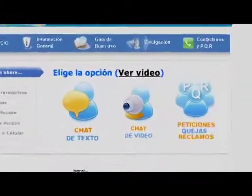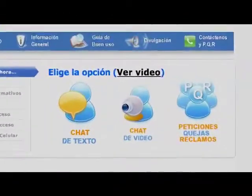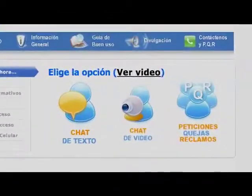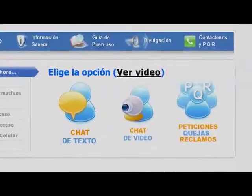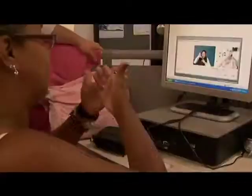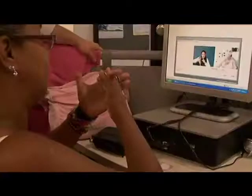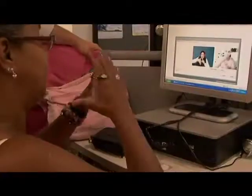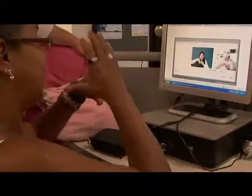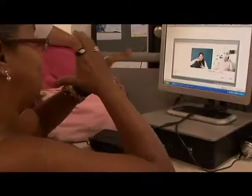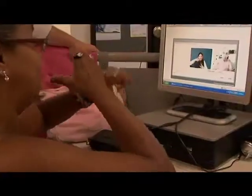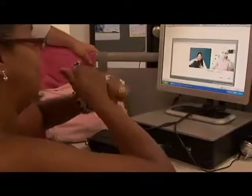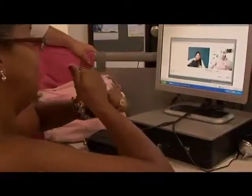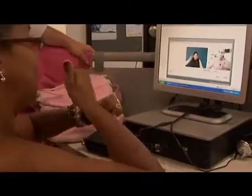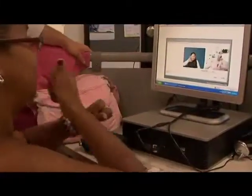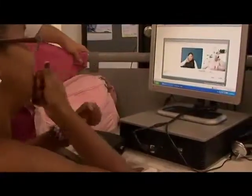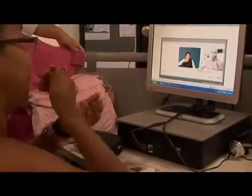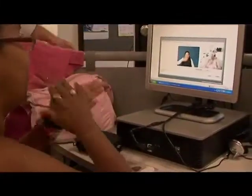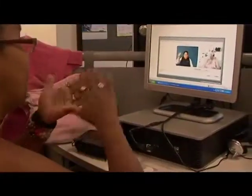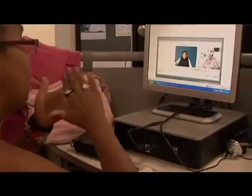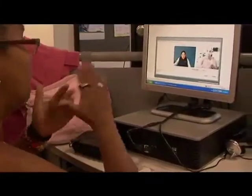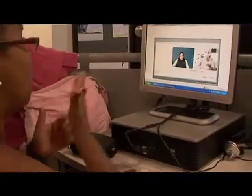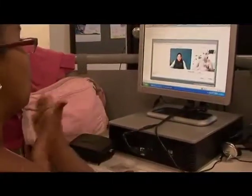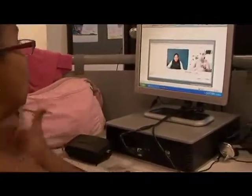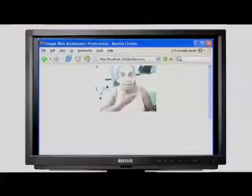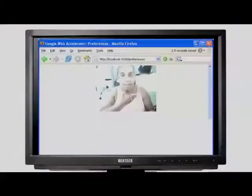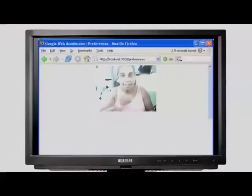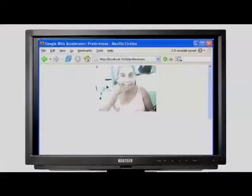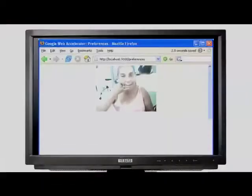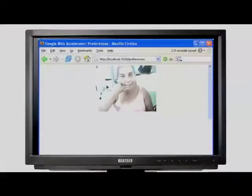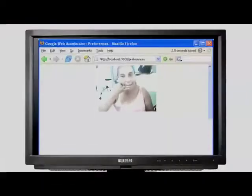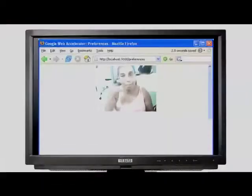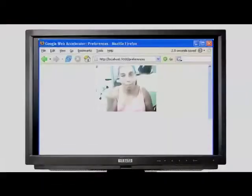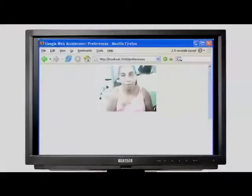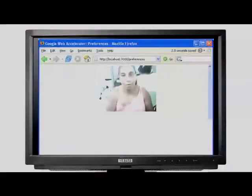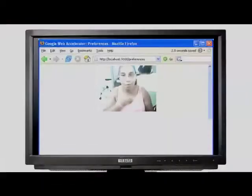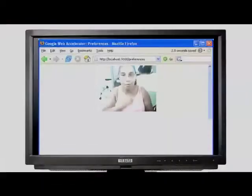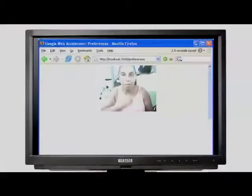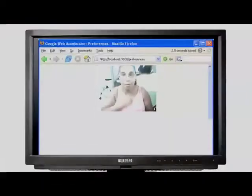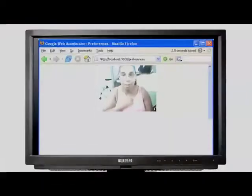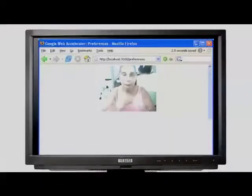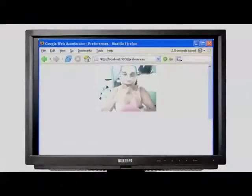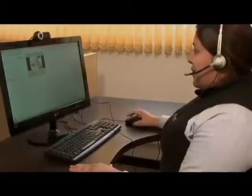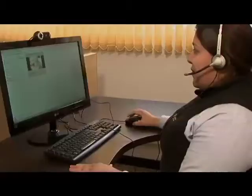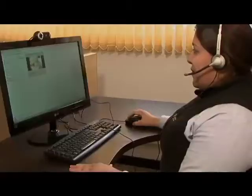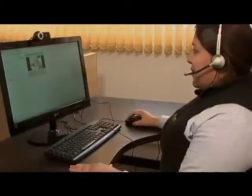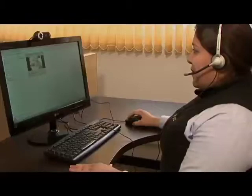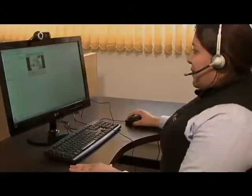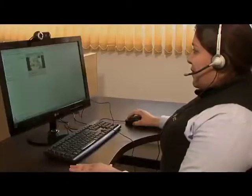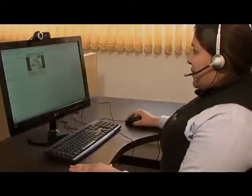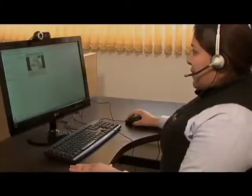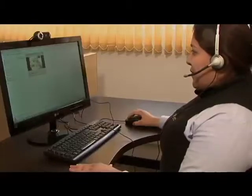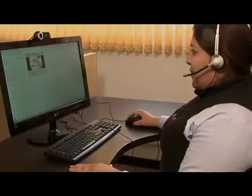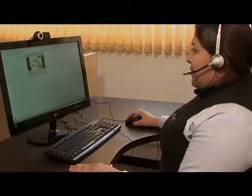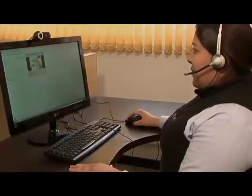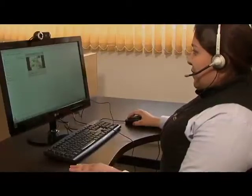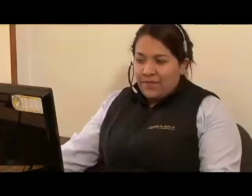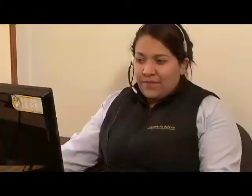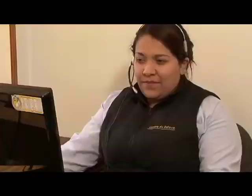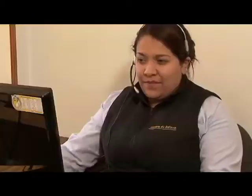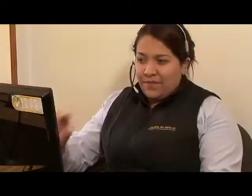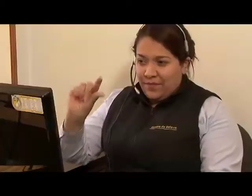o de video. Muy buenos días, disculpe, deseo llamar por favor a mi mamá. ¿Es a un número fijo?